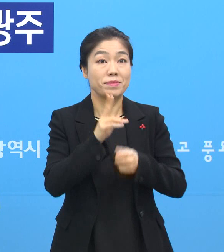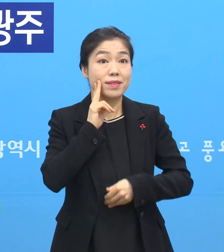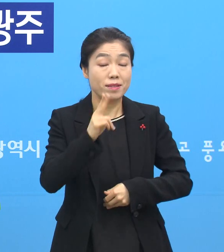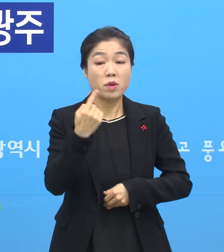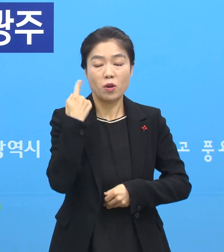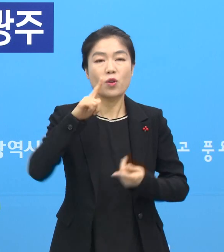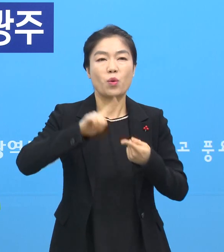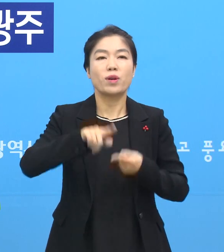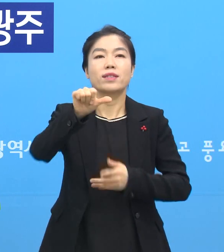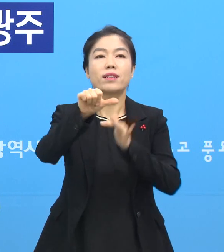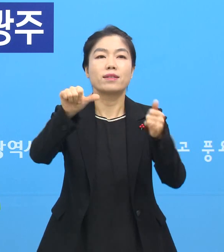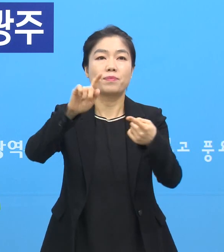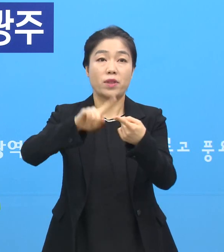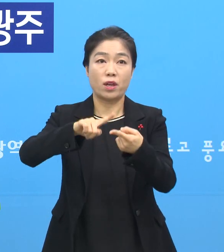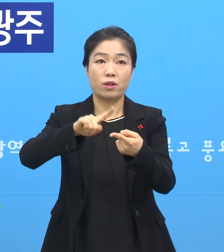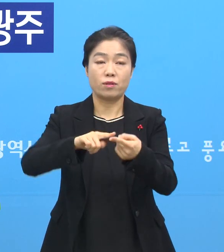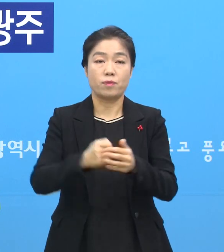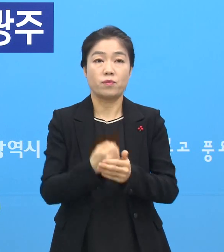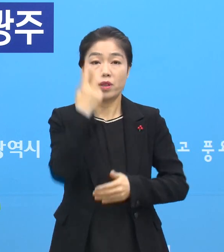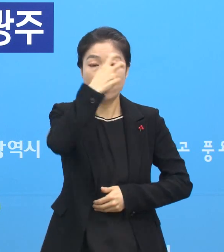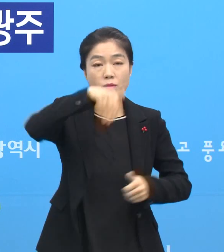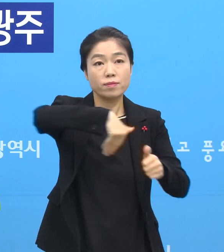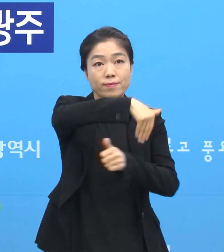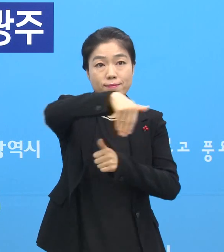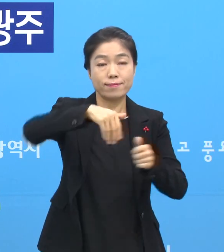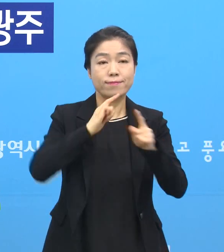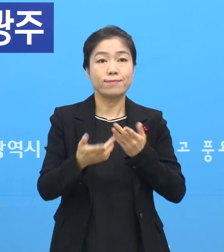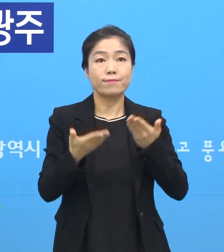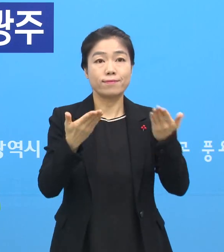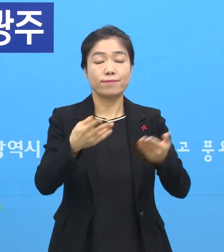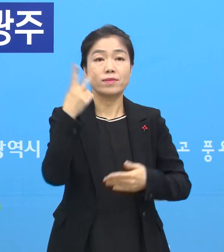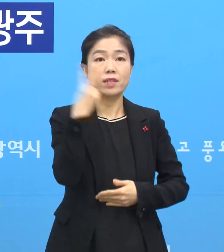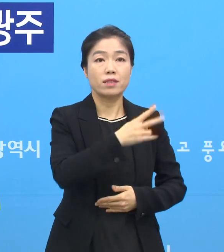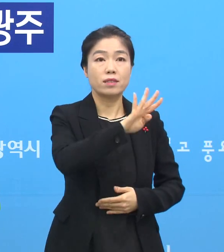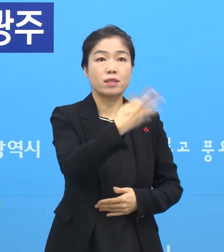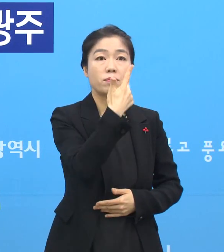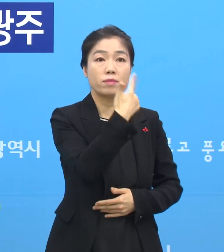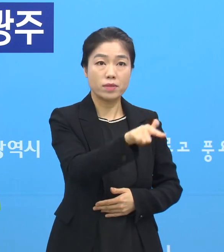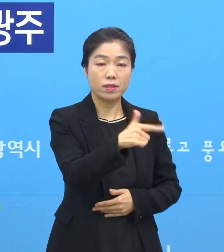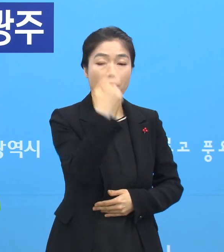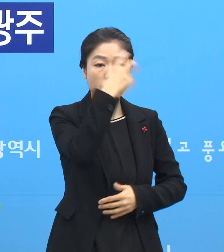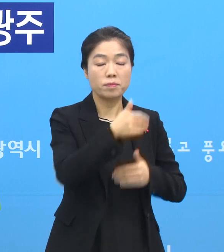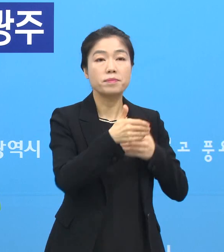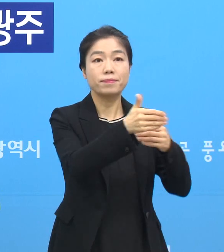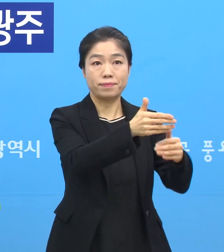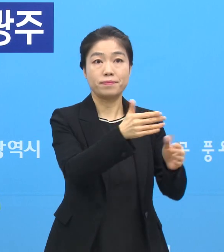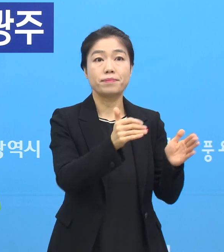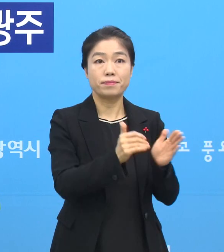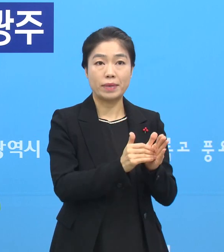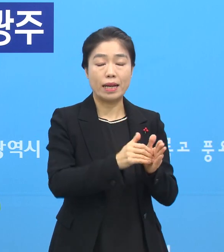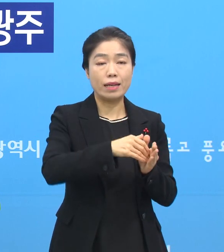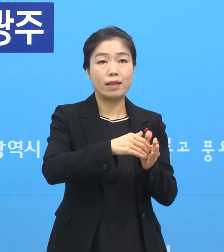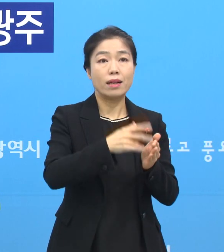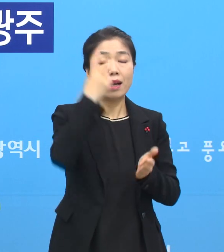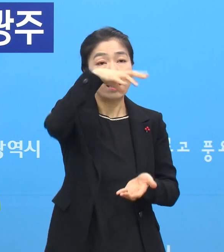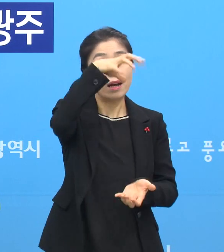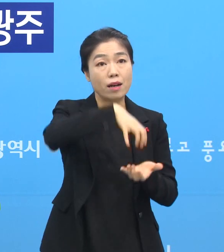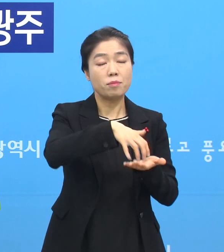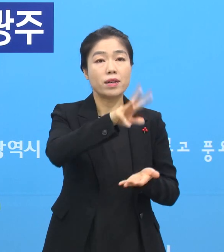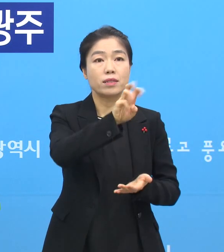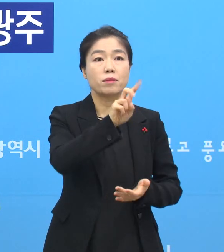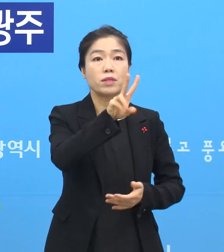어제와 같이 5명입니다. 검사 현황입니다. 어제도 2,406건 검사 진행했습니다. 그래서 총 누적은